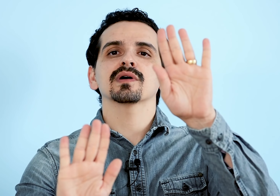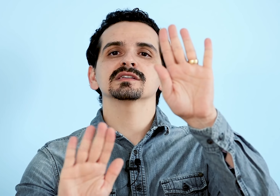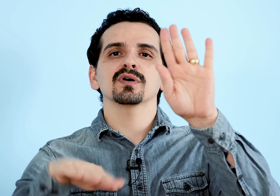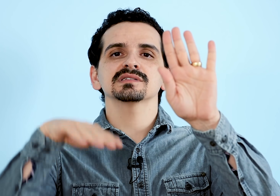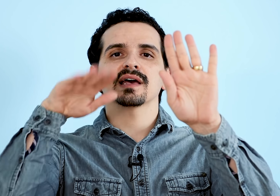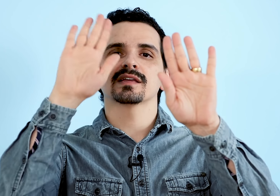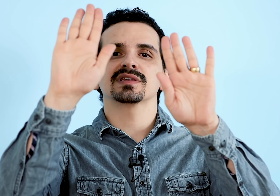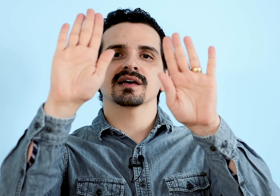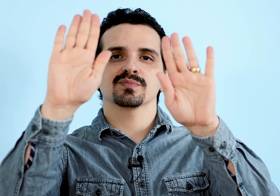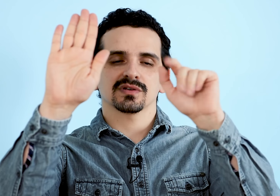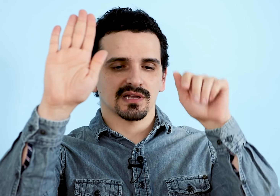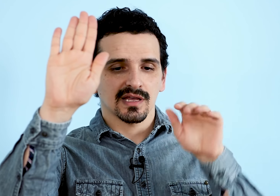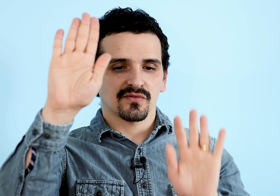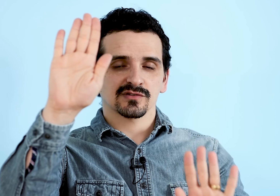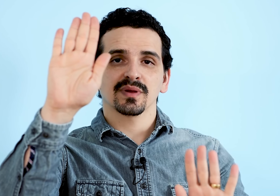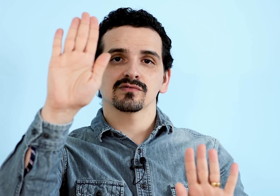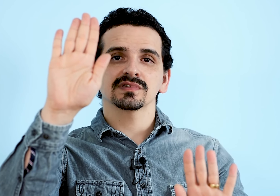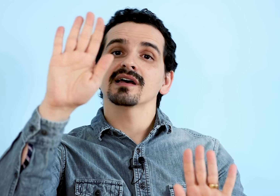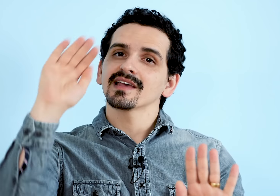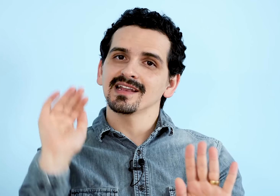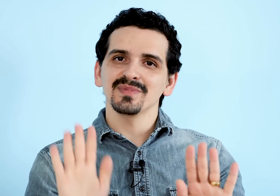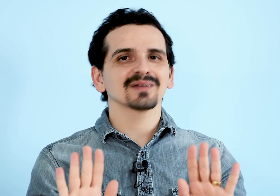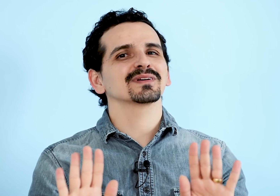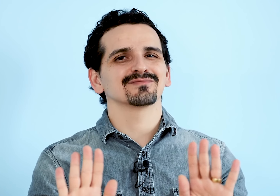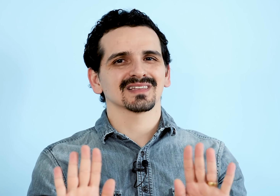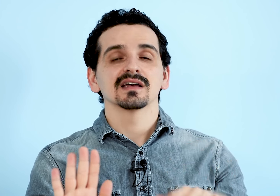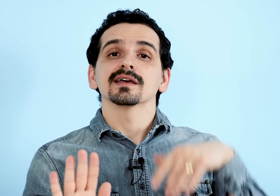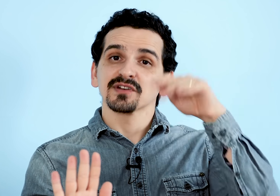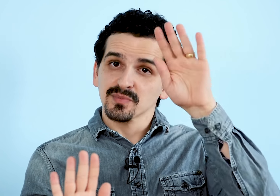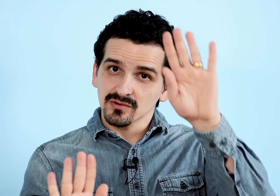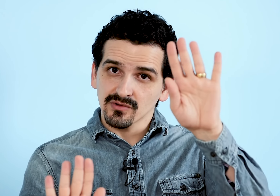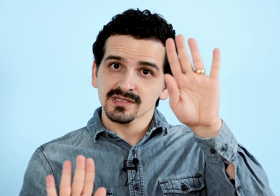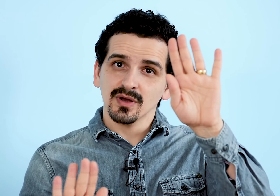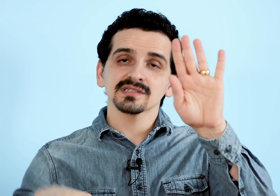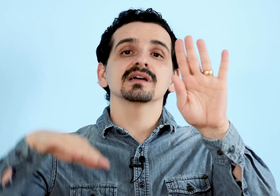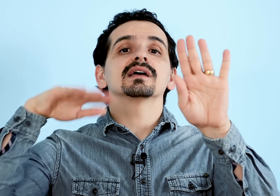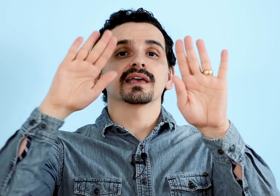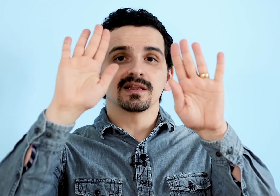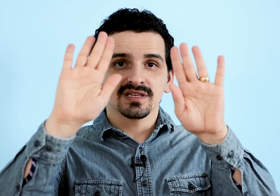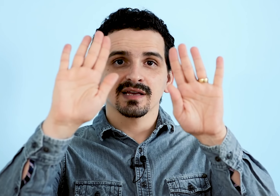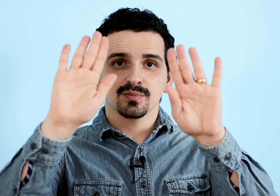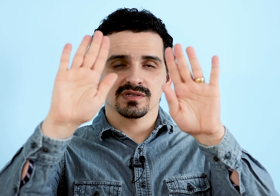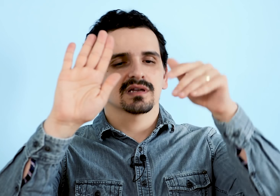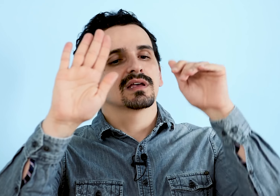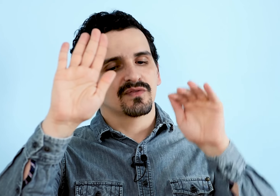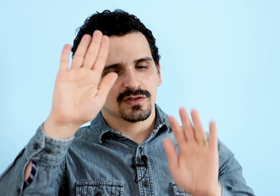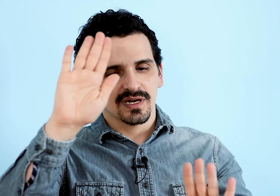com a resposta, ela imita a resposta. Eu faço a pergunta, ele imita a pergunta. Eu faço a pergunta com a resposta, ele imita a resposta. Eu faço a